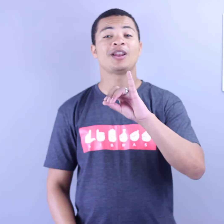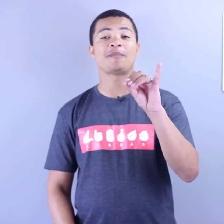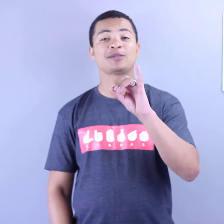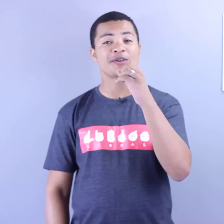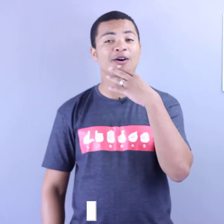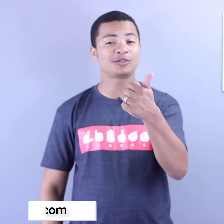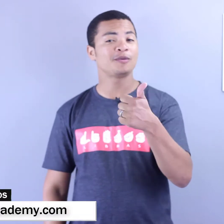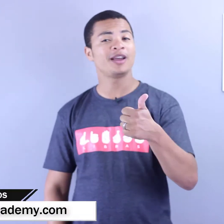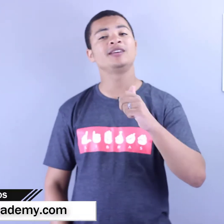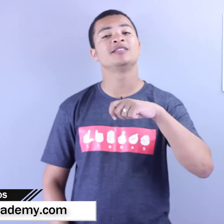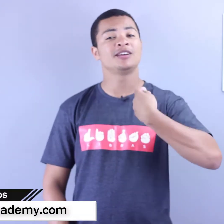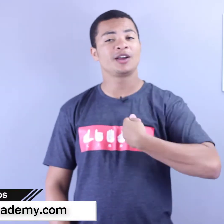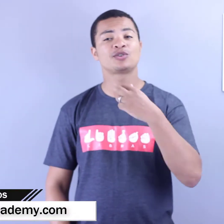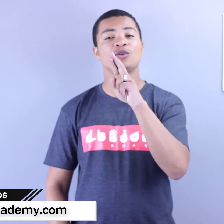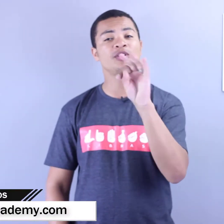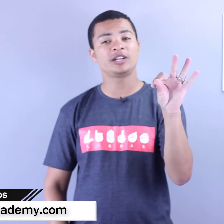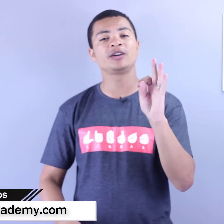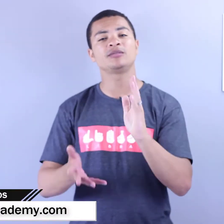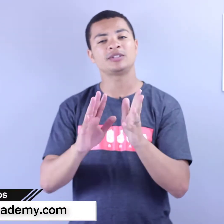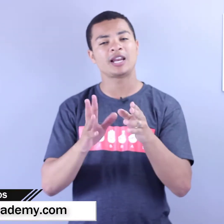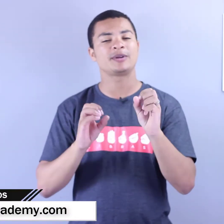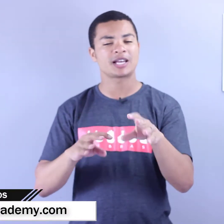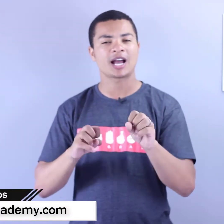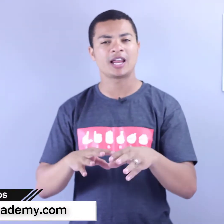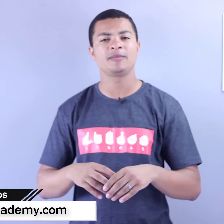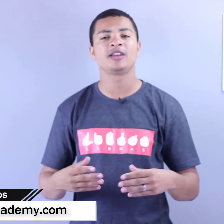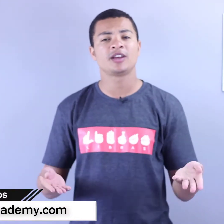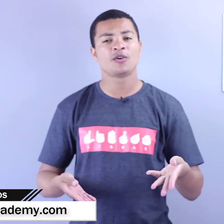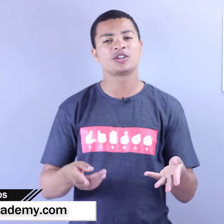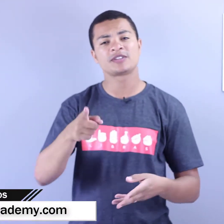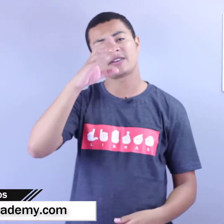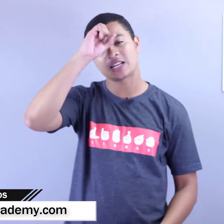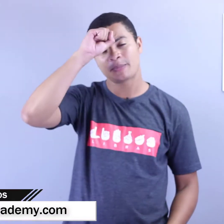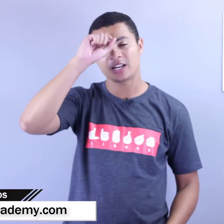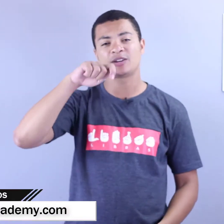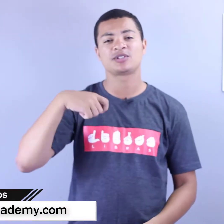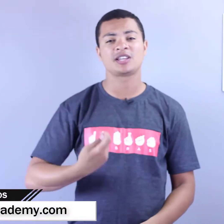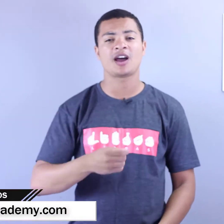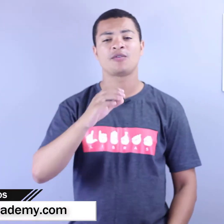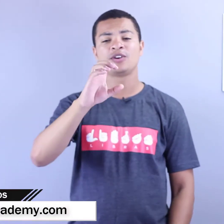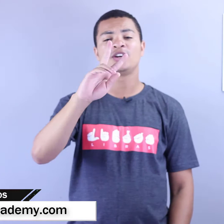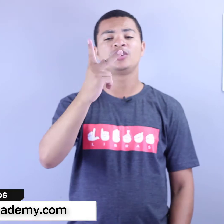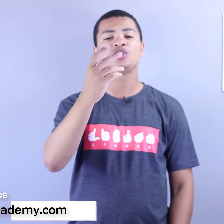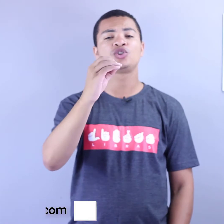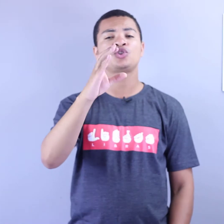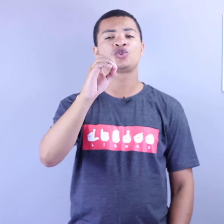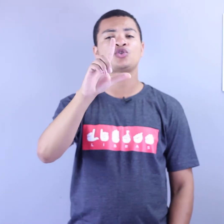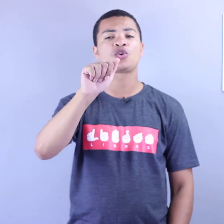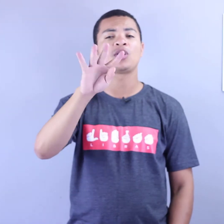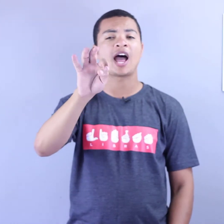Olá pessoal, tudo bem? Eu sou o Rodrigo, da Libras Academy. Hoje você vai estar aprendendo o sinal de chocolate.